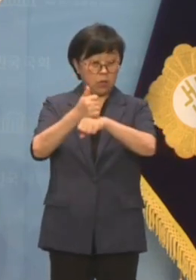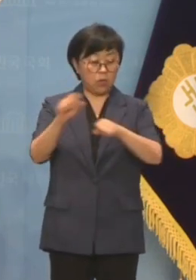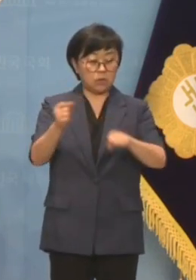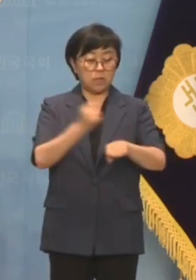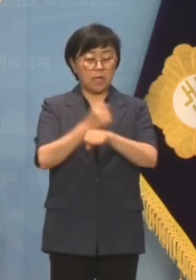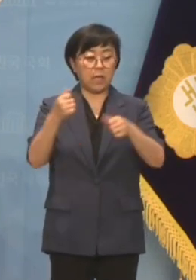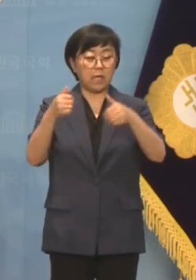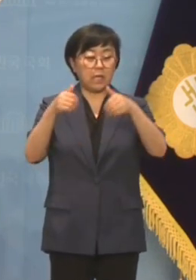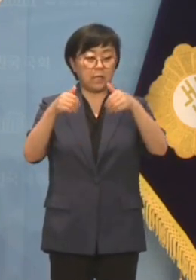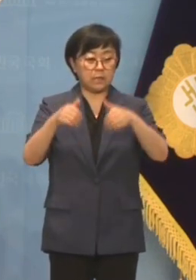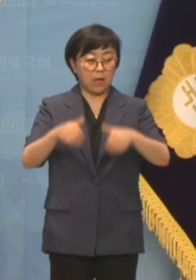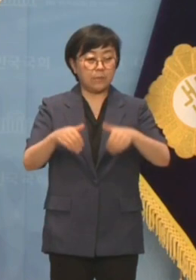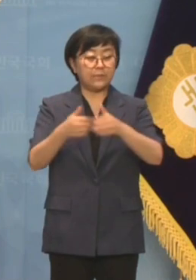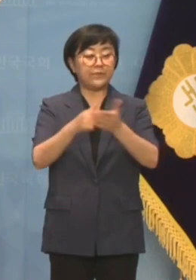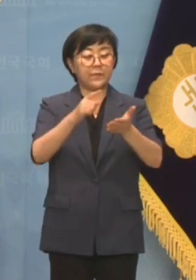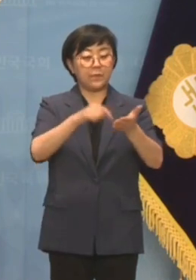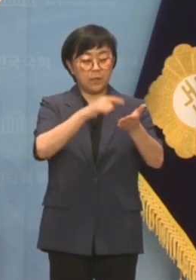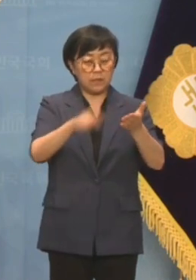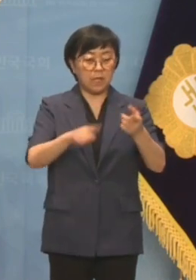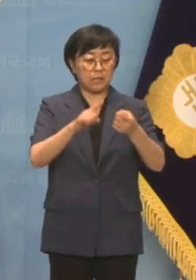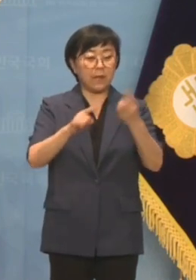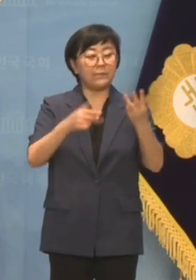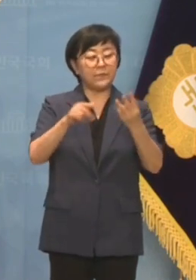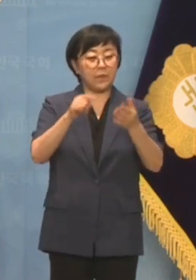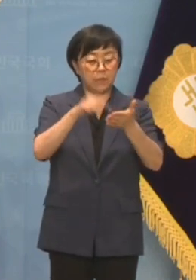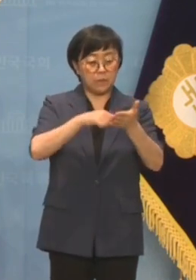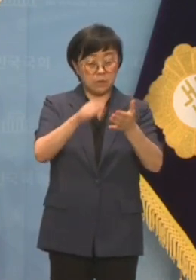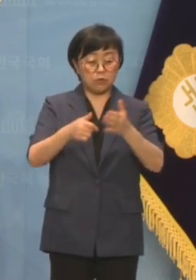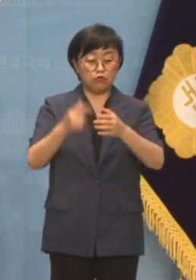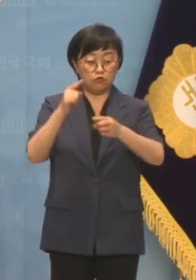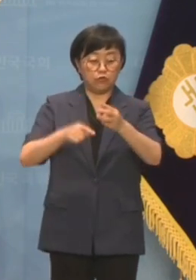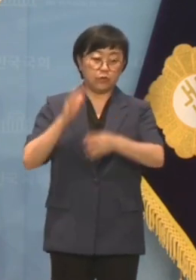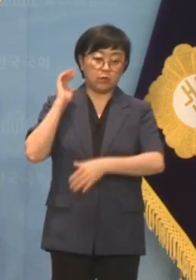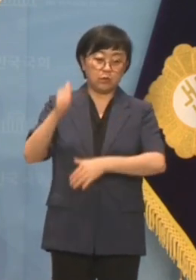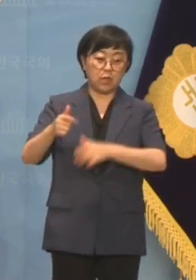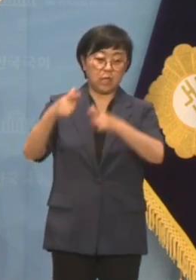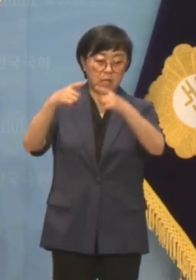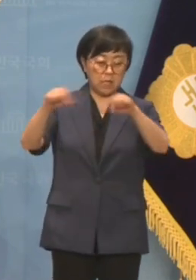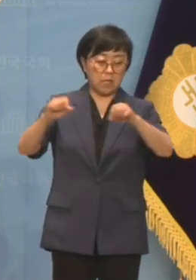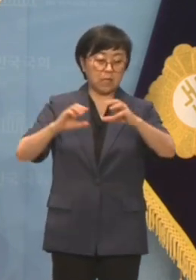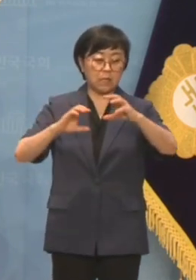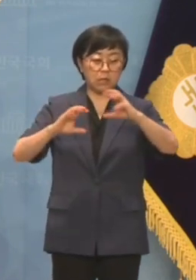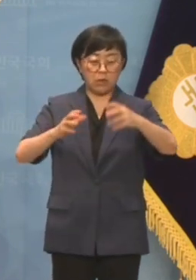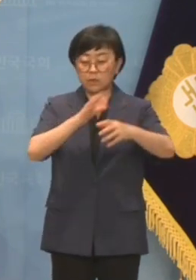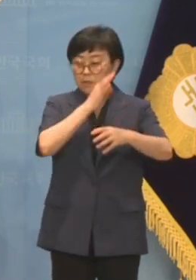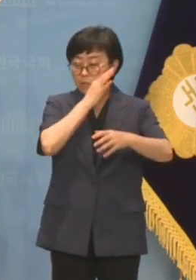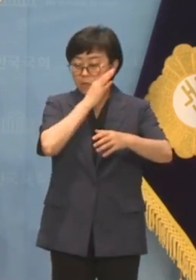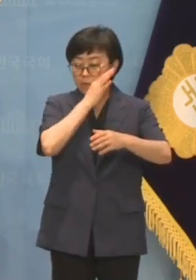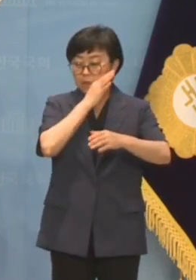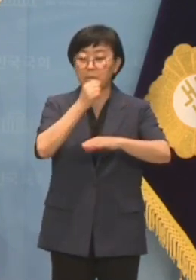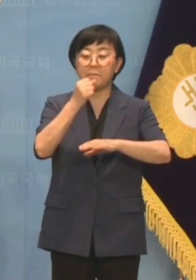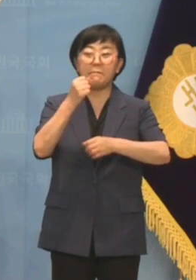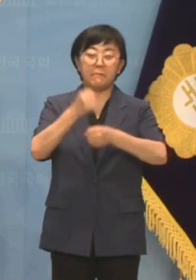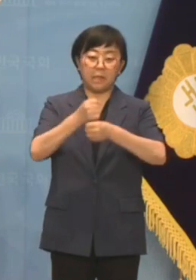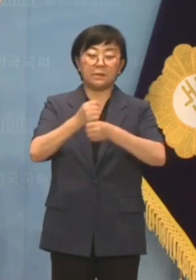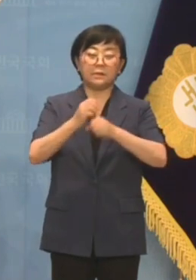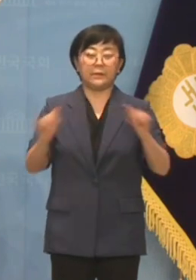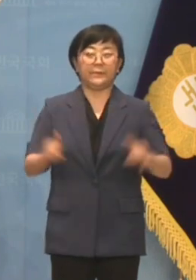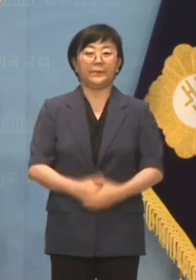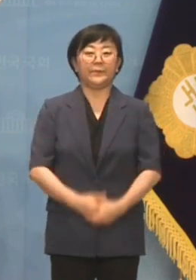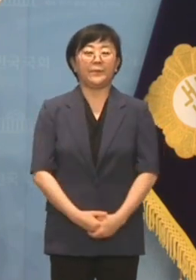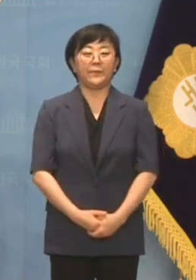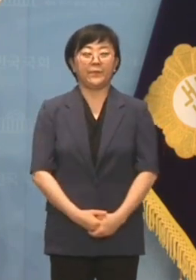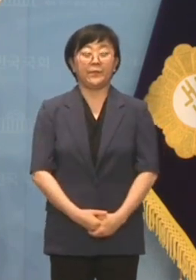제3자 변제안을 주도하며 윤석열 정부의 대일 굴종 유교를 초래한 장본입니다.